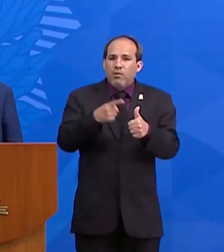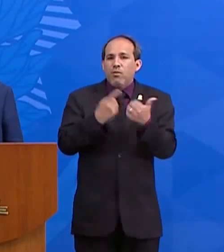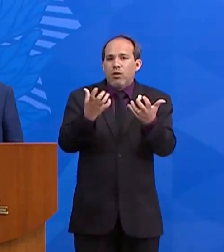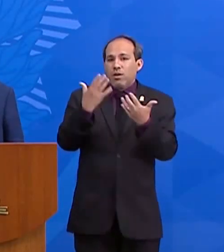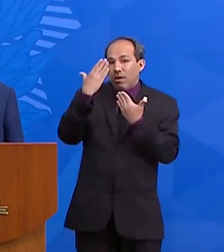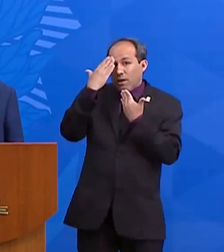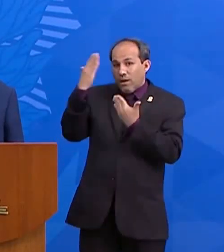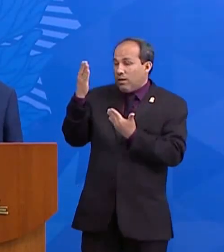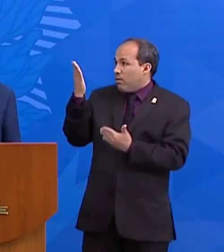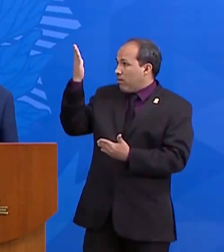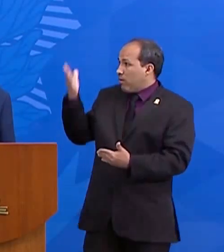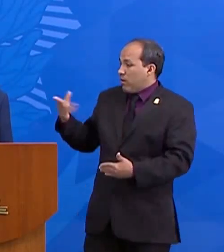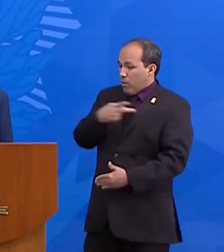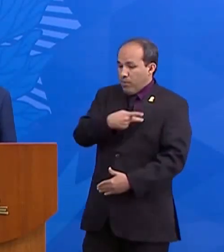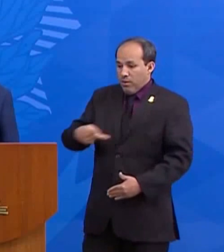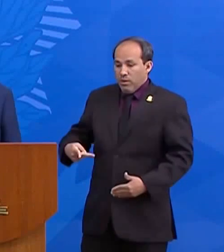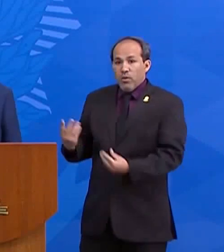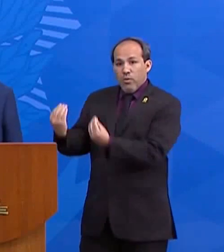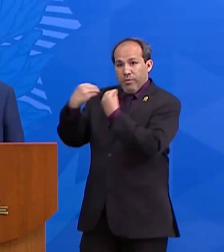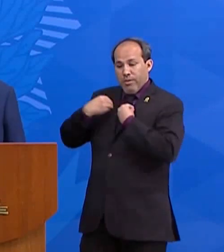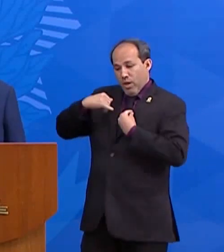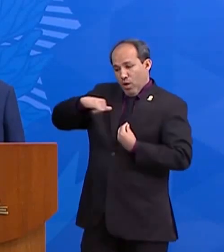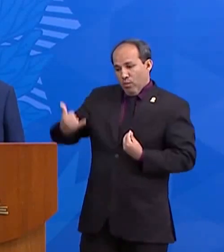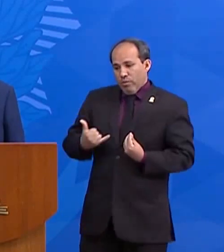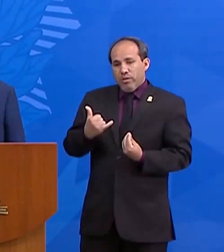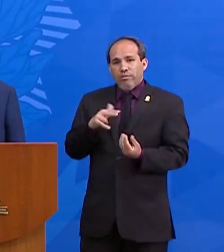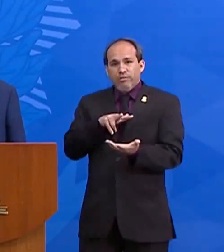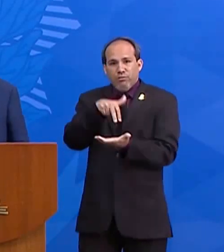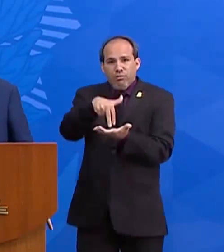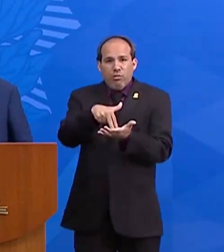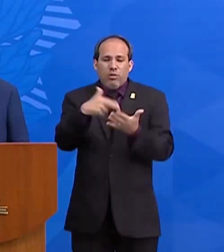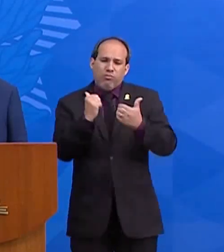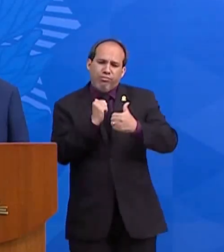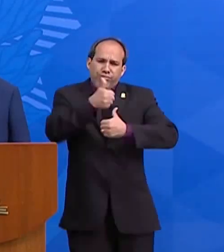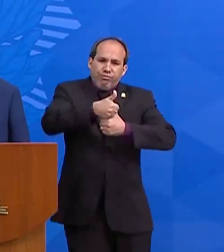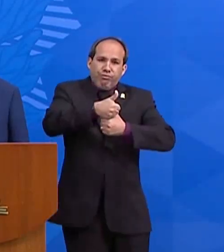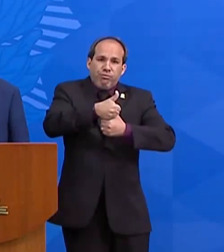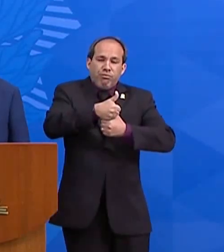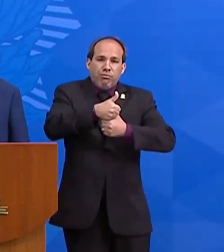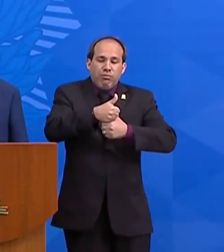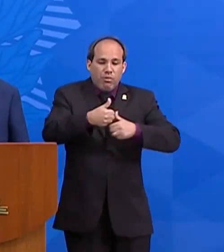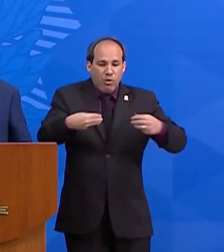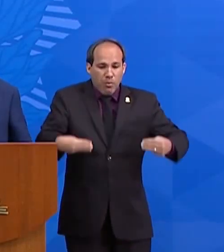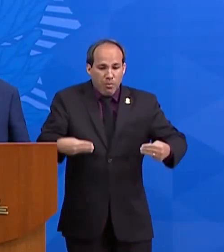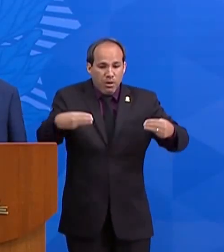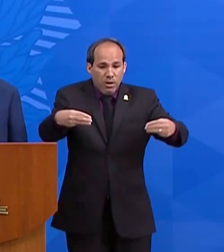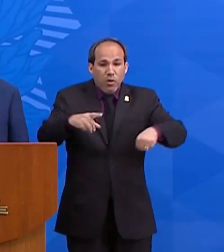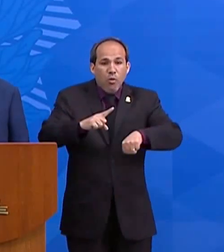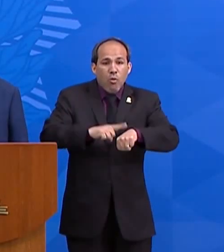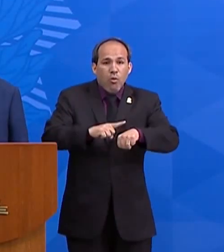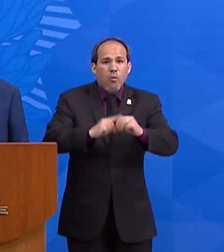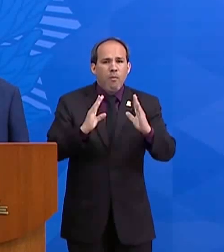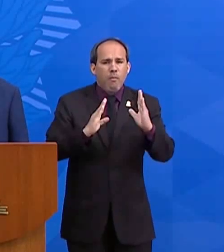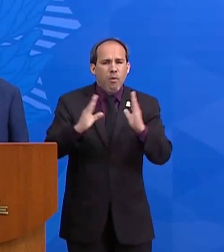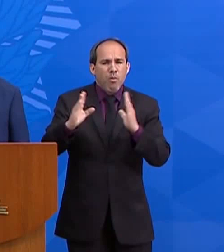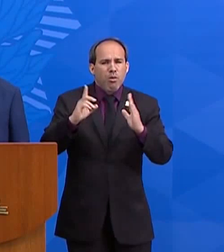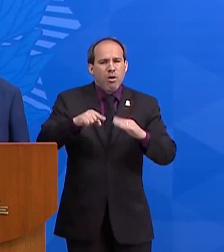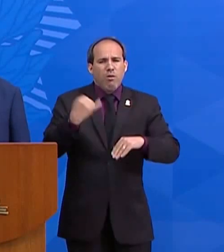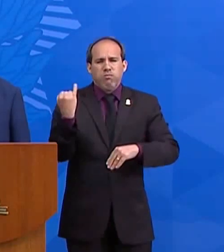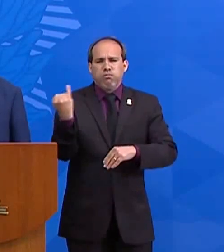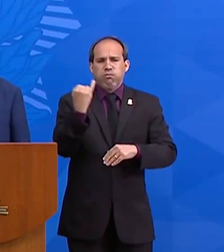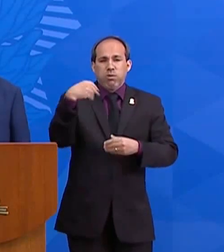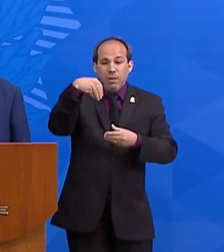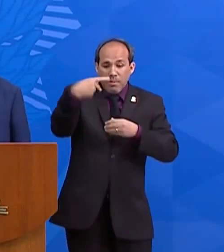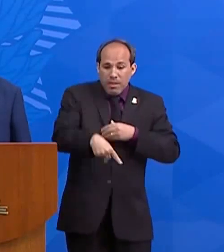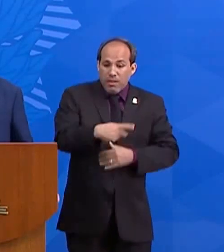monitoramento, testes e estratégias de rastreamento para evitar o contágio. Em seu discurso, ele enfatizou que,